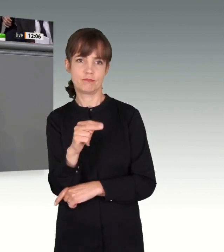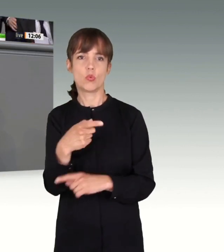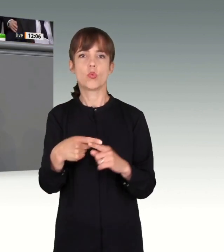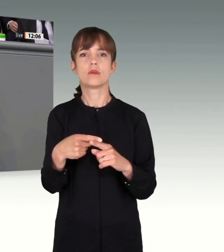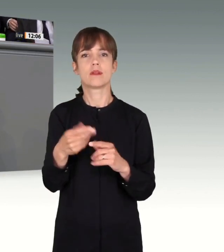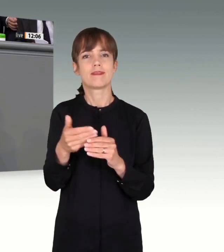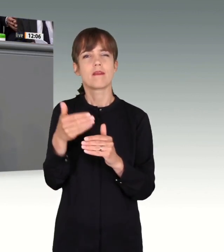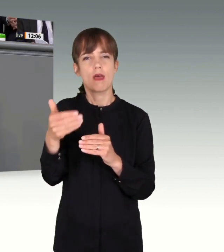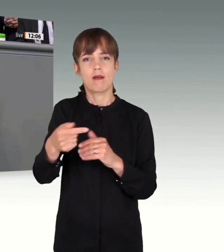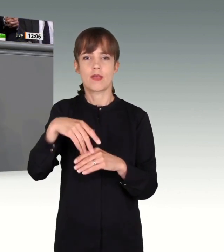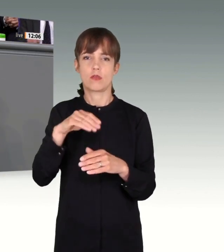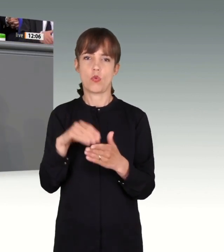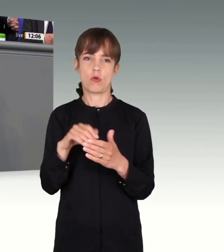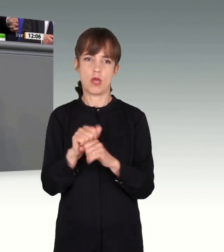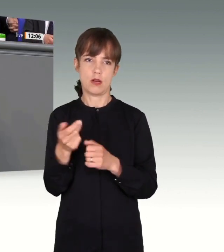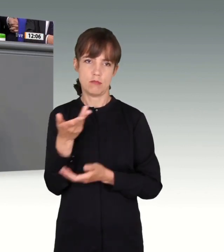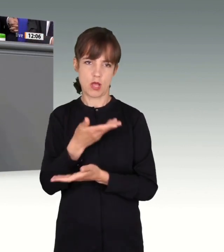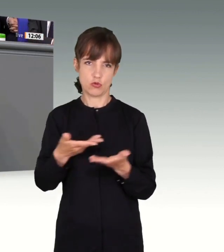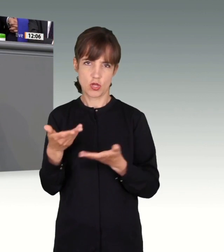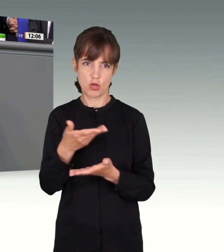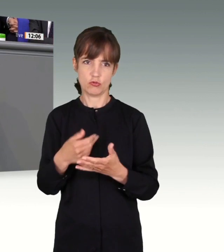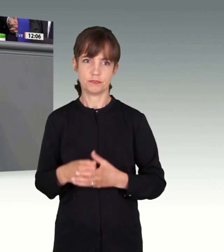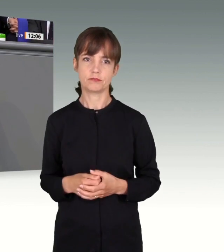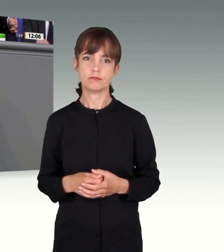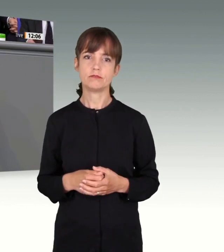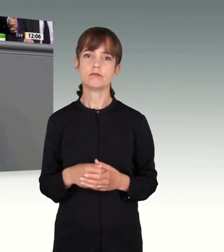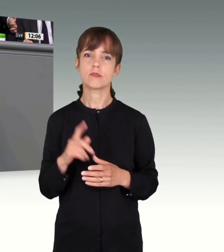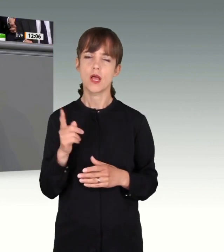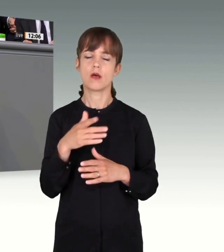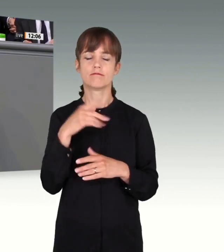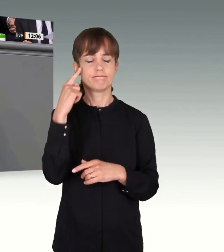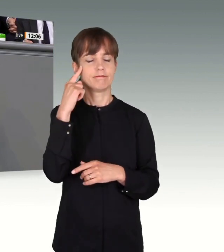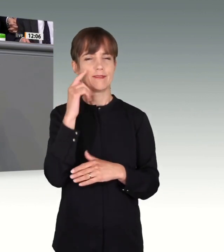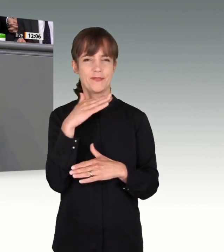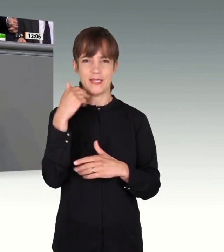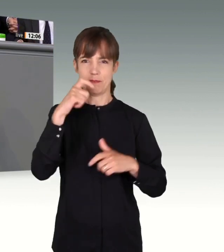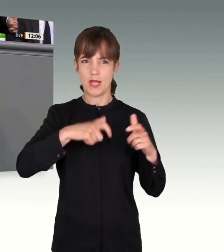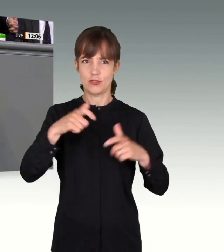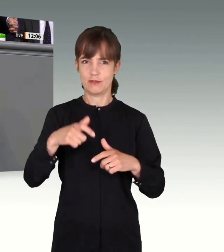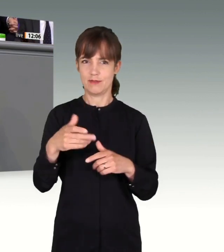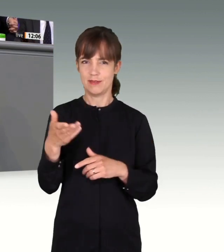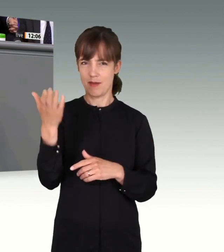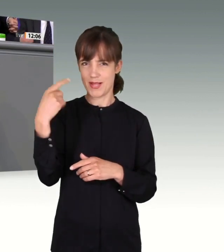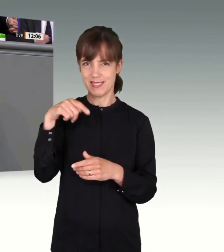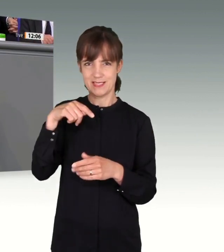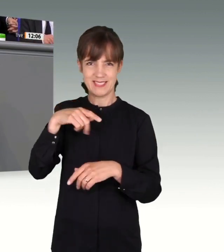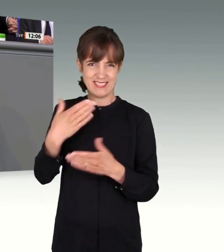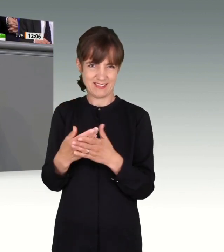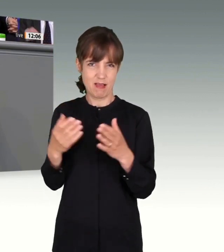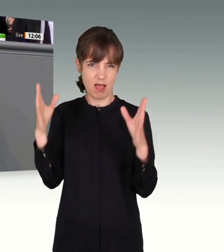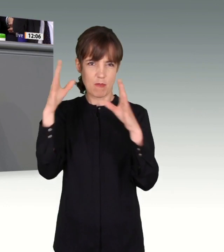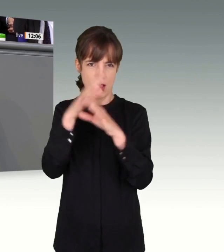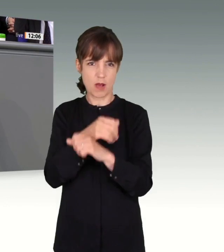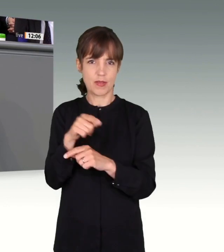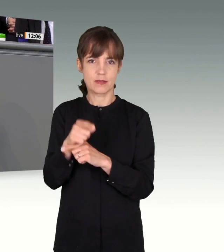Folgen. Ausdrücklich möchte ich die Gelegenheit nutzen, jenen, die am 19. Dezember Hilfe geleistet haben, ob im Dienst oder